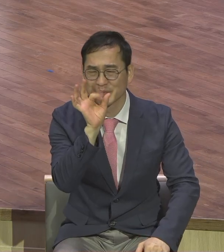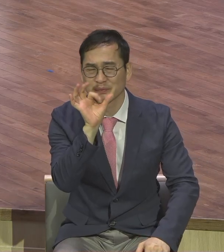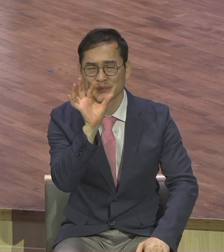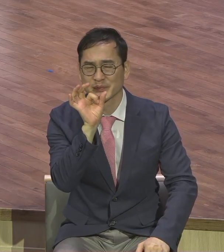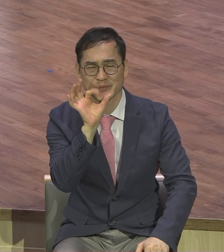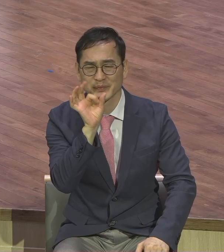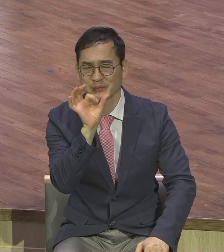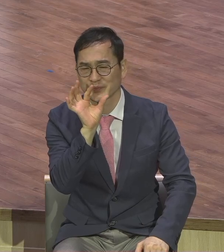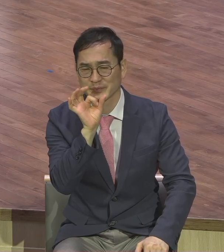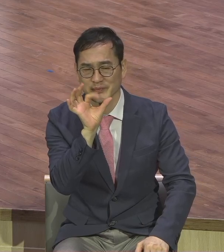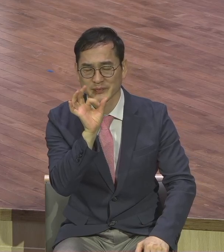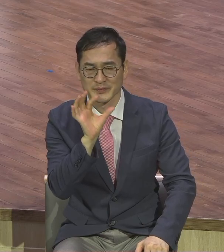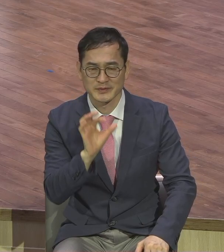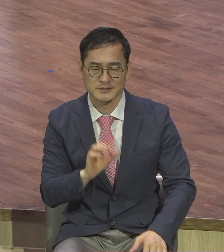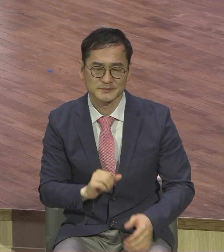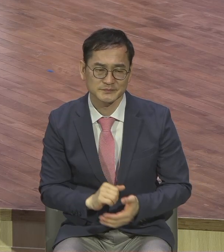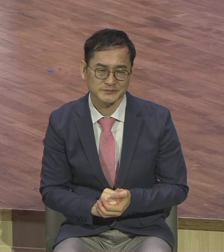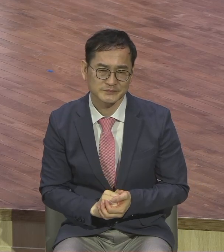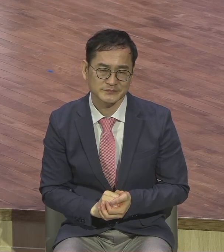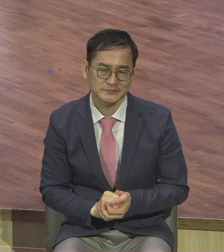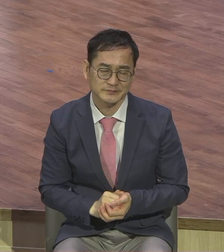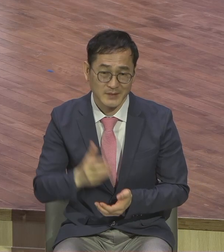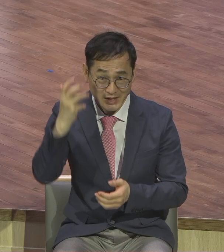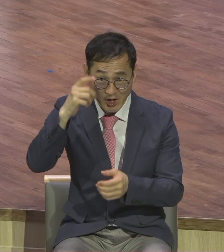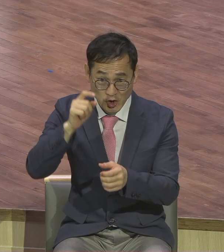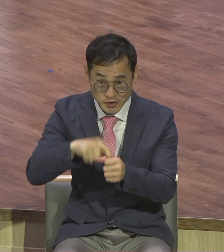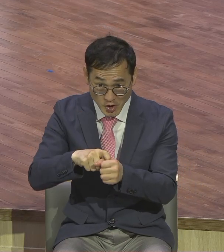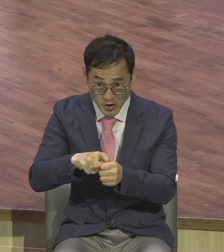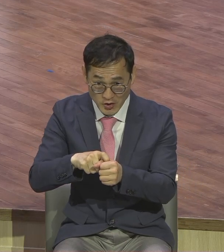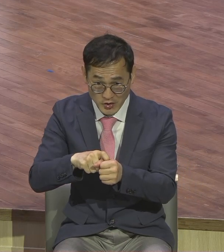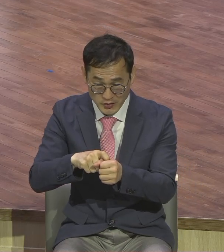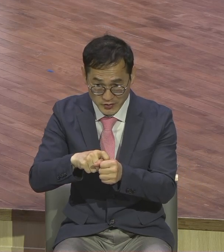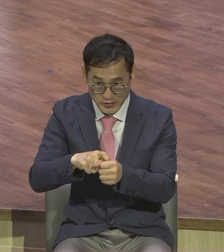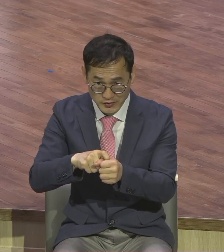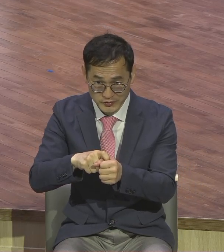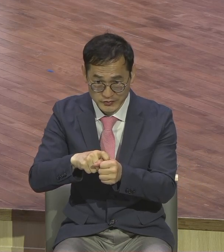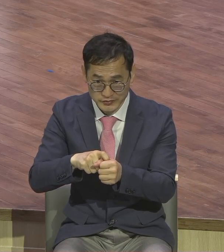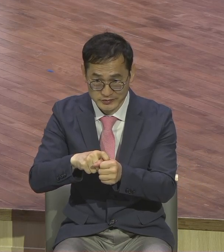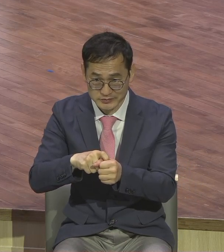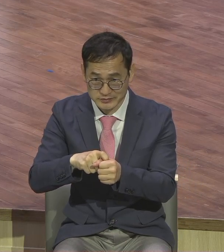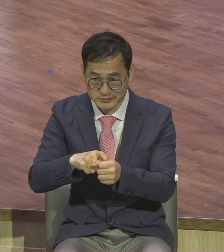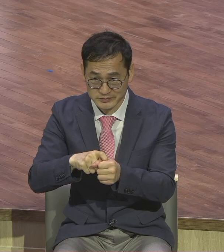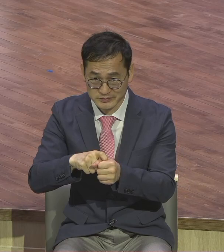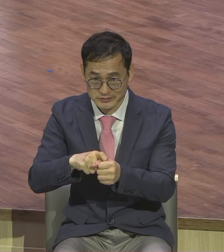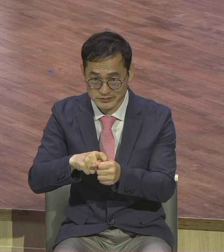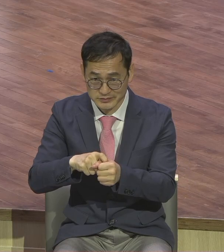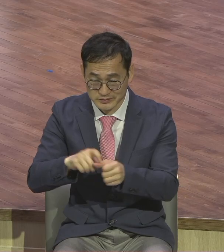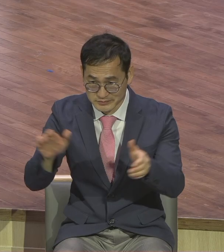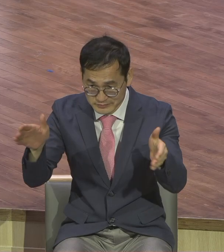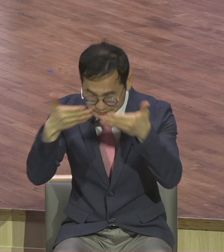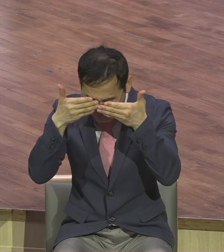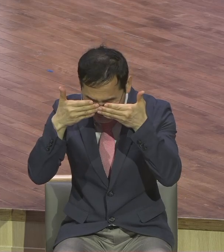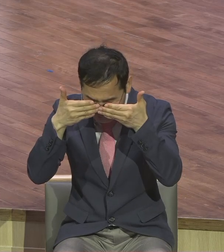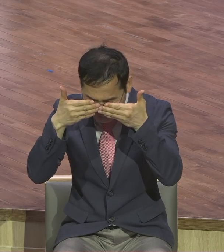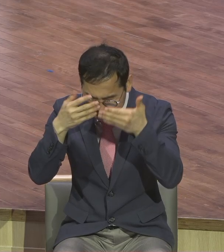않습니다. 영적으로 완전히 변화 명시에 빠지기 때문에 변화할 리가